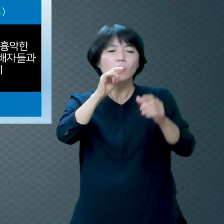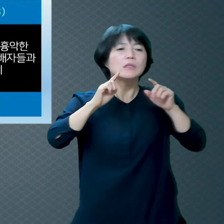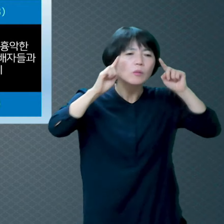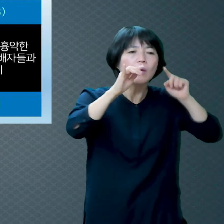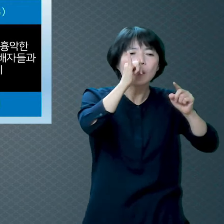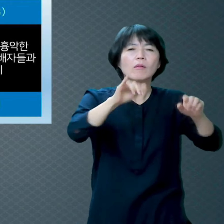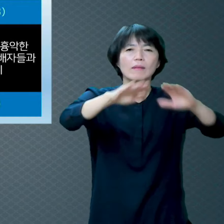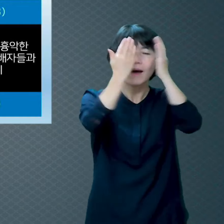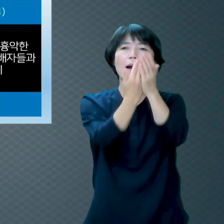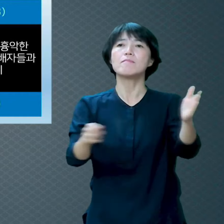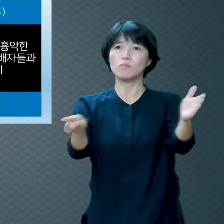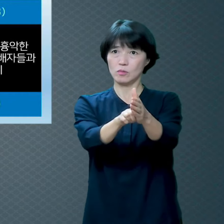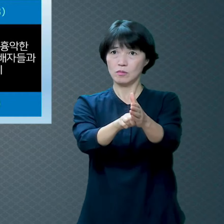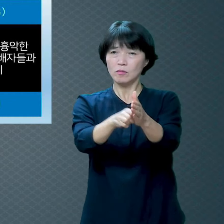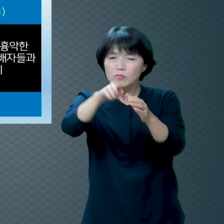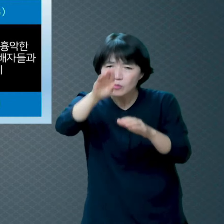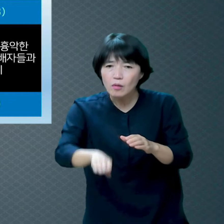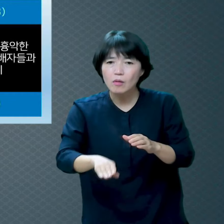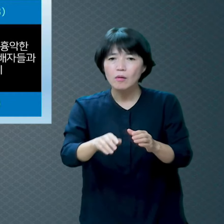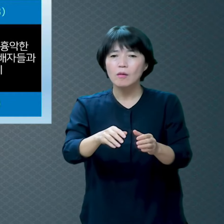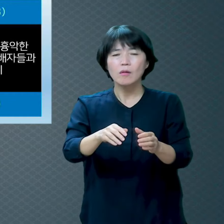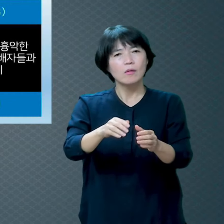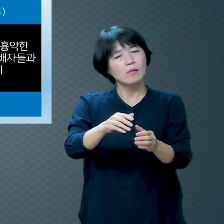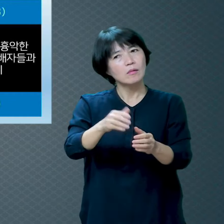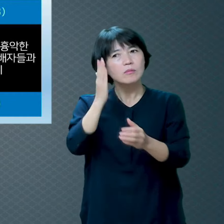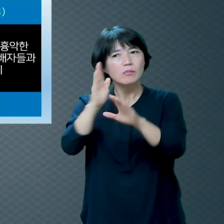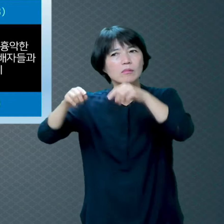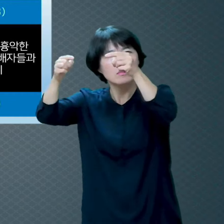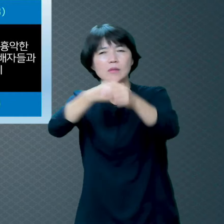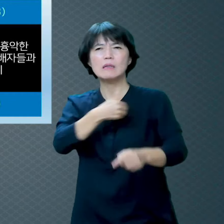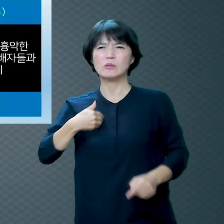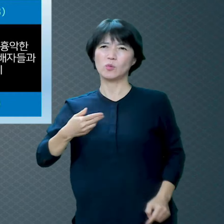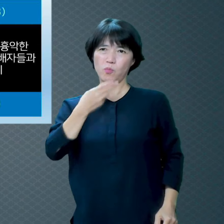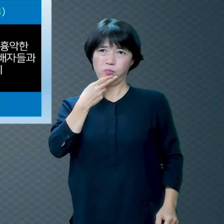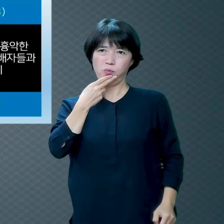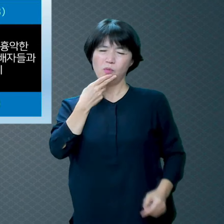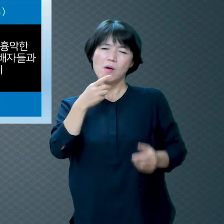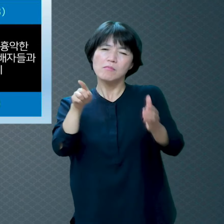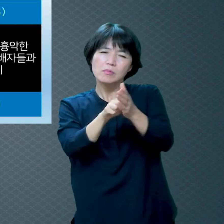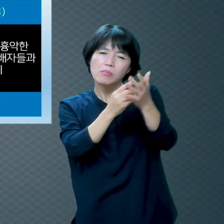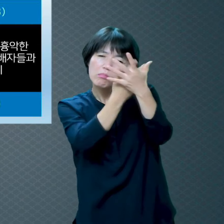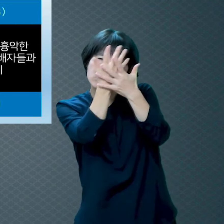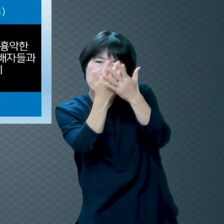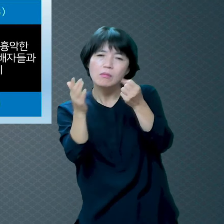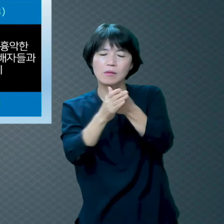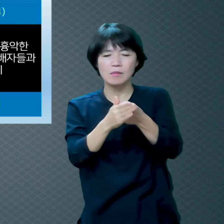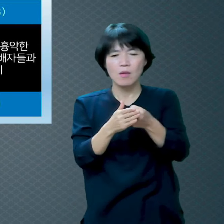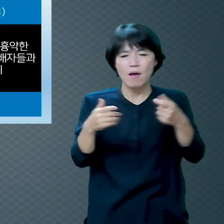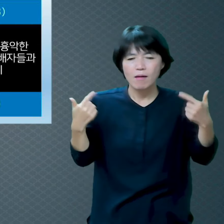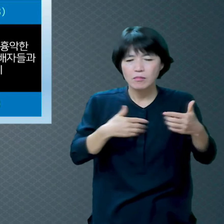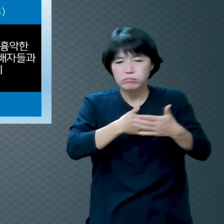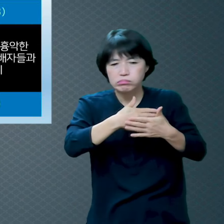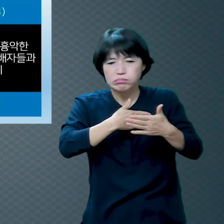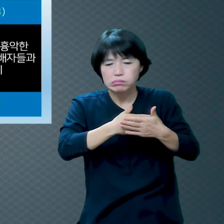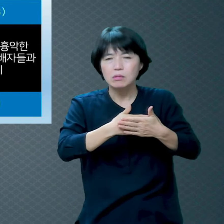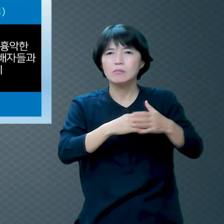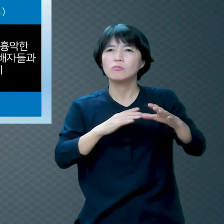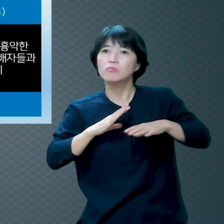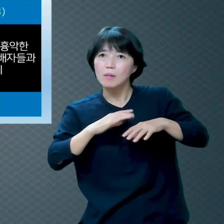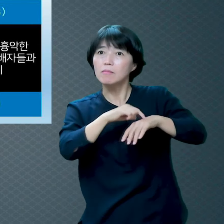두려워하는 사람 지옥 갑니다 두 번째는 믿지 않는 사람이에요 당연히 지옥 가죠